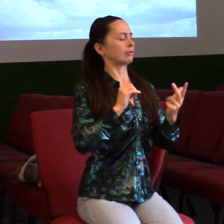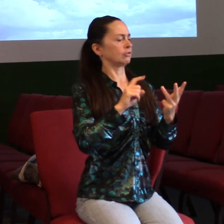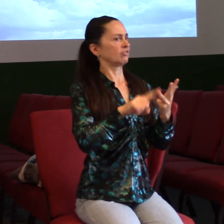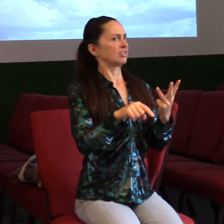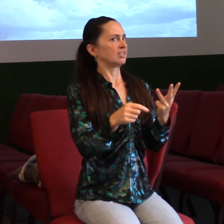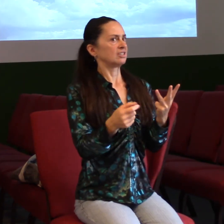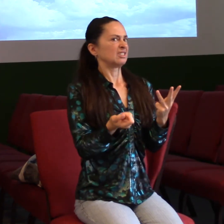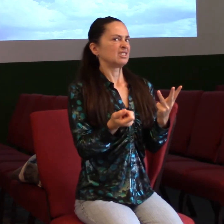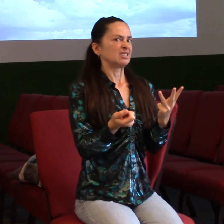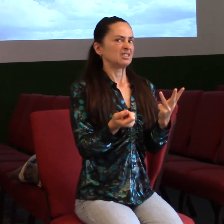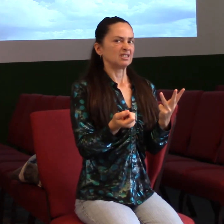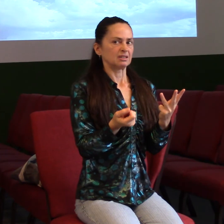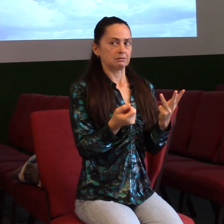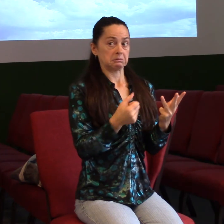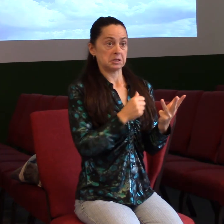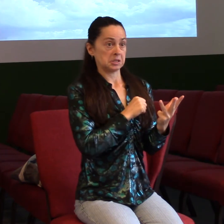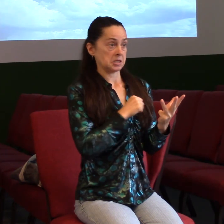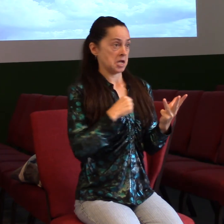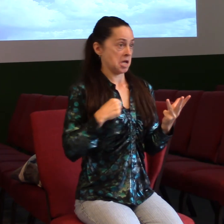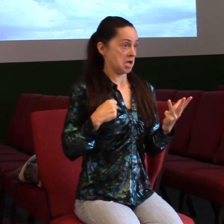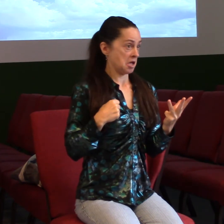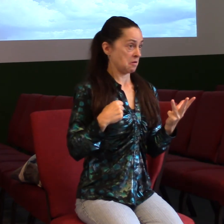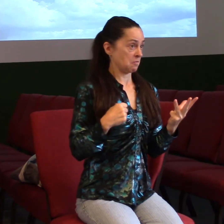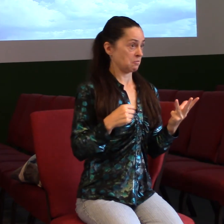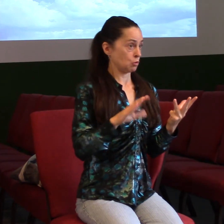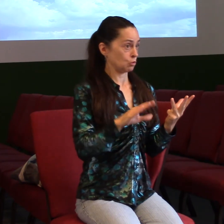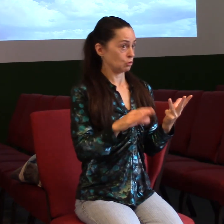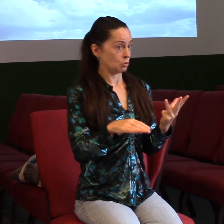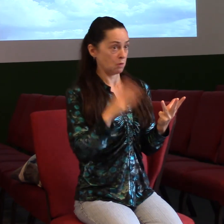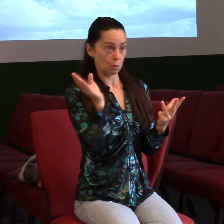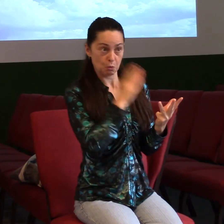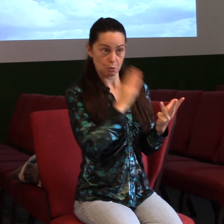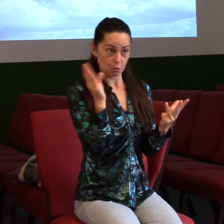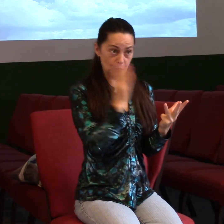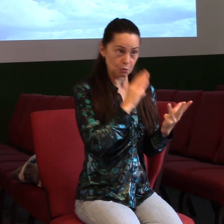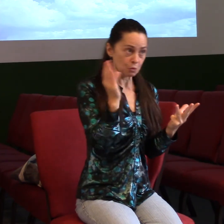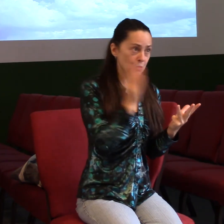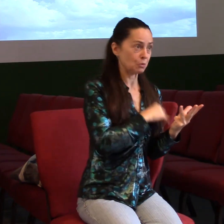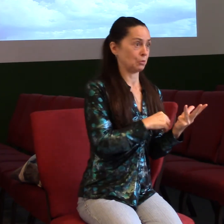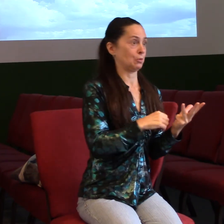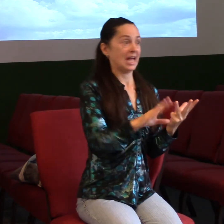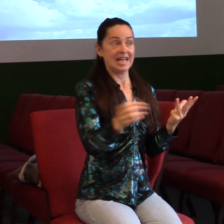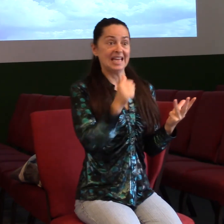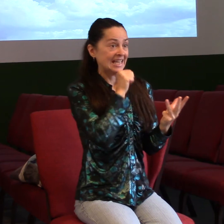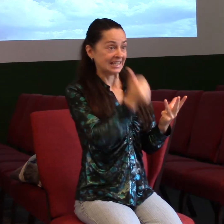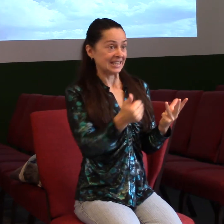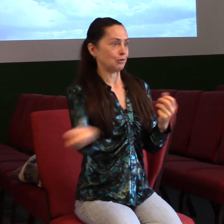tady jsem úplně sám, jo. Tady fakt nikdo není. Nikdo tu neřve, nikdo po nimi ničím neháže. Říkal jsem si, tak já jsem úplně jako